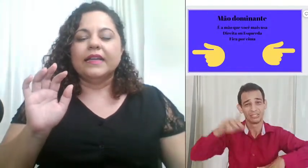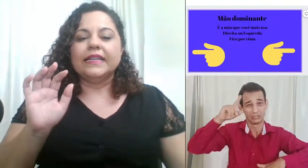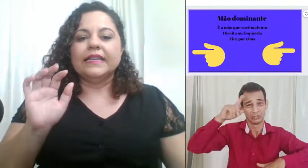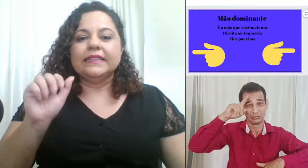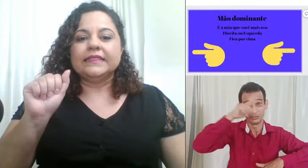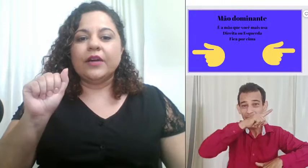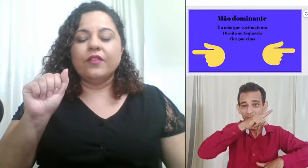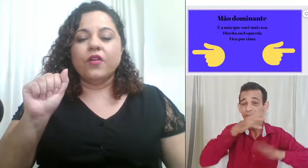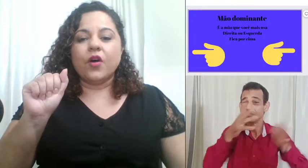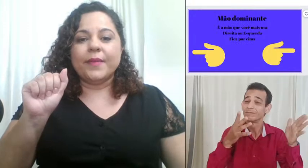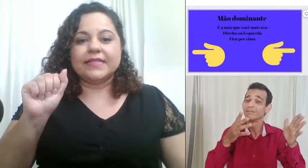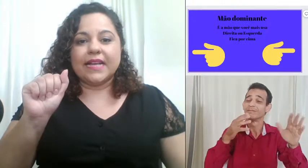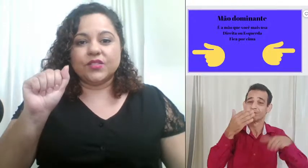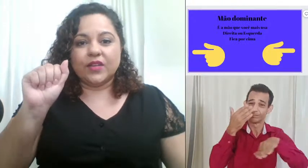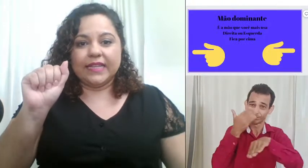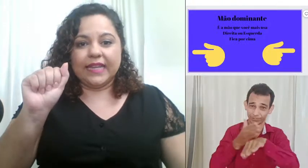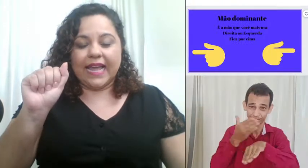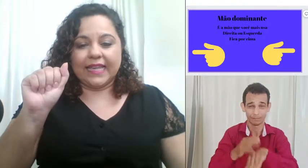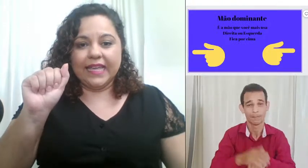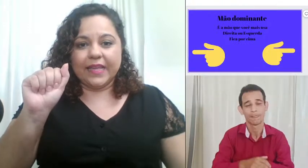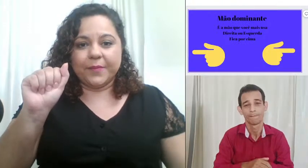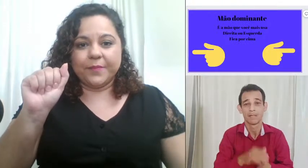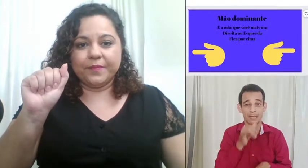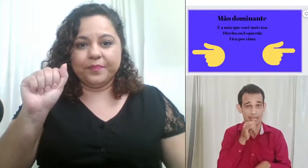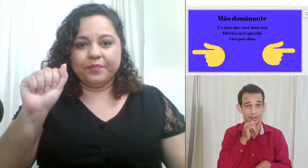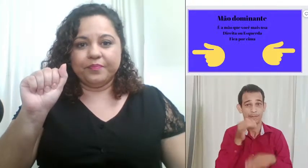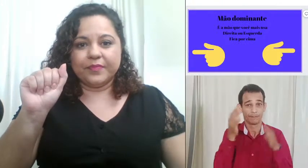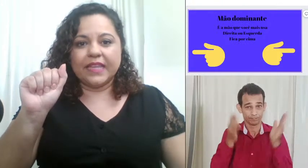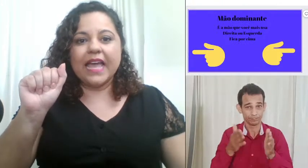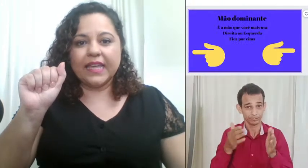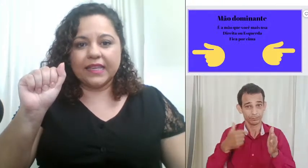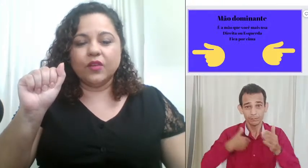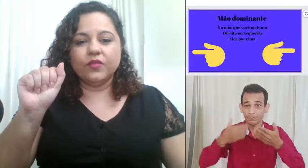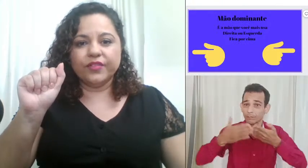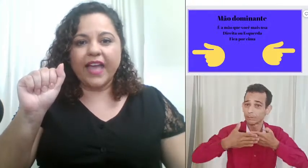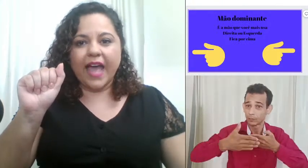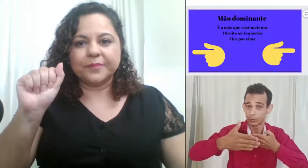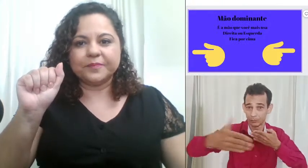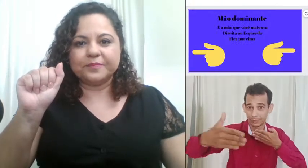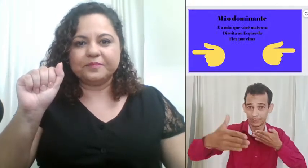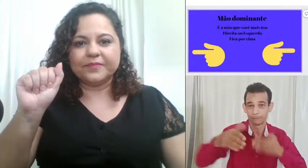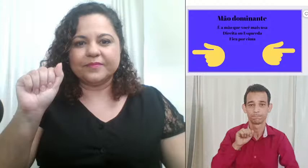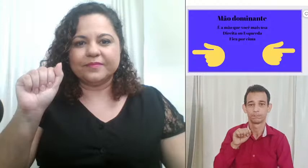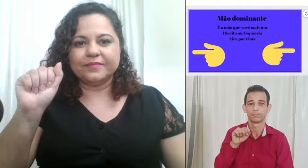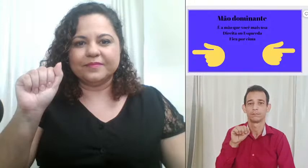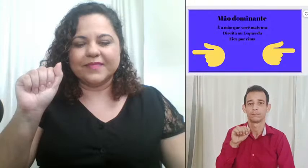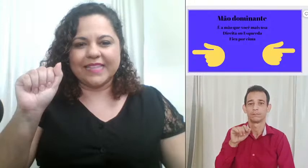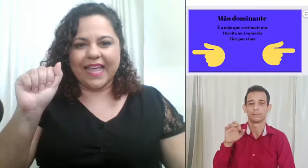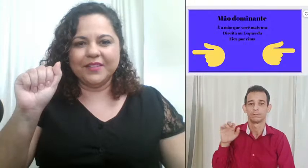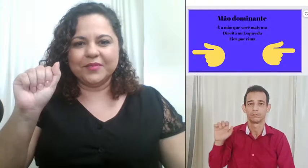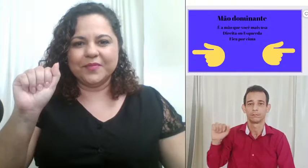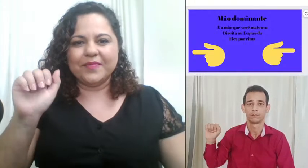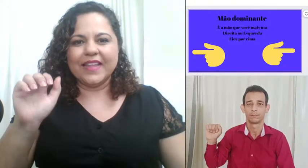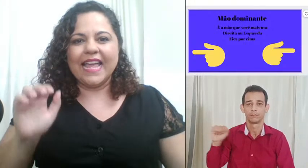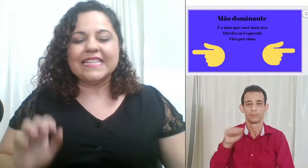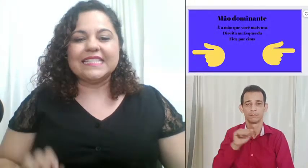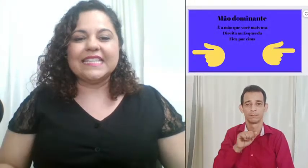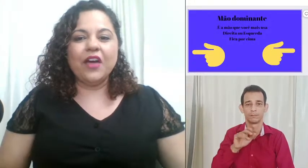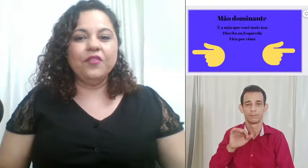então eu vou começar a soletrar aqui e aqui eu vou ficar certo se eu